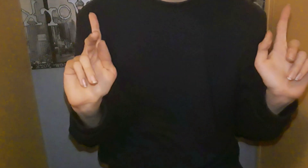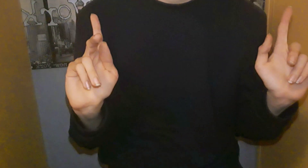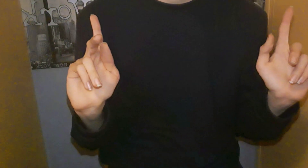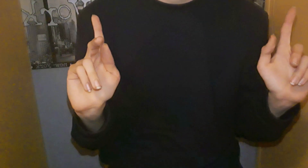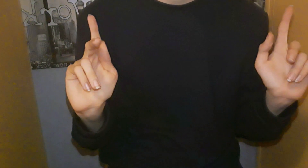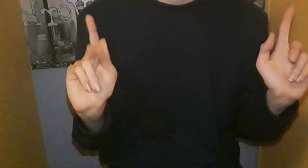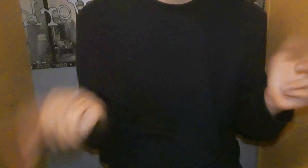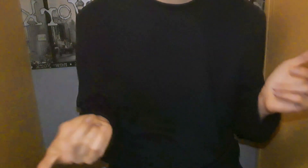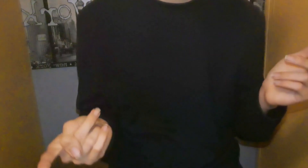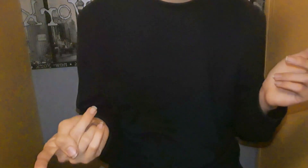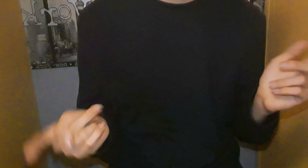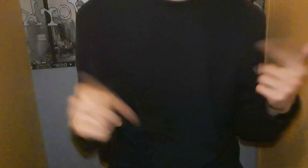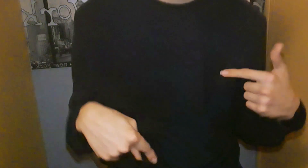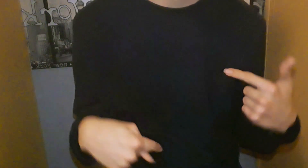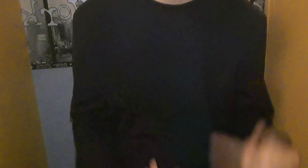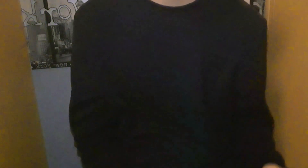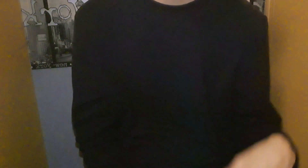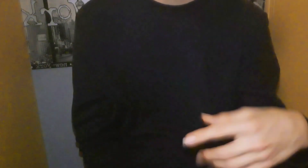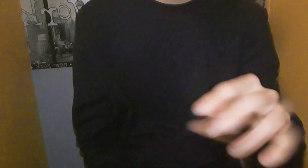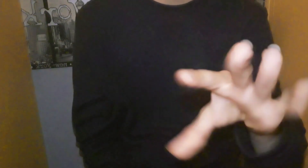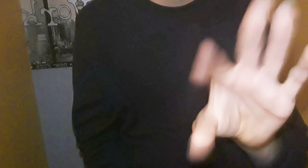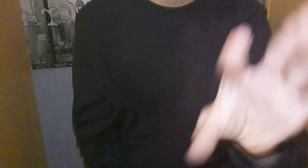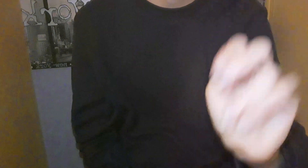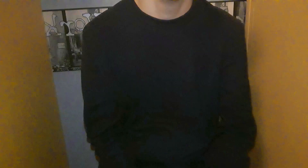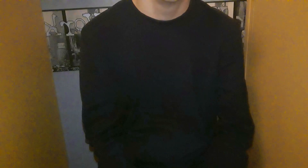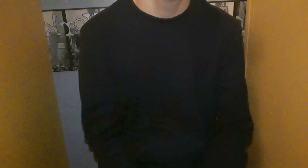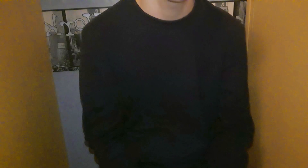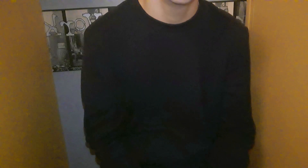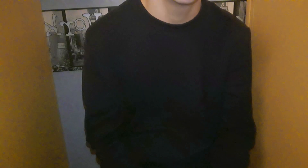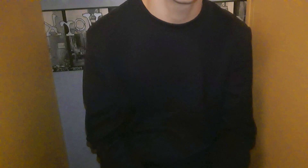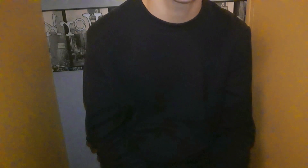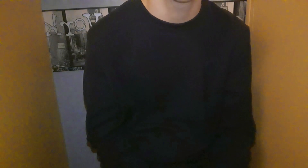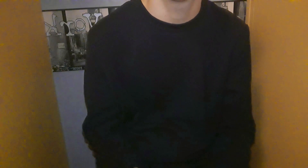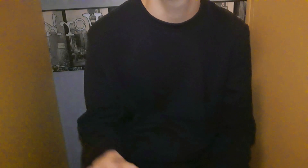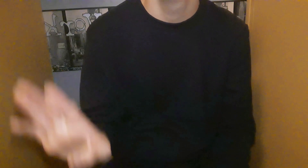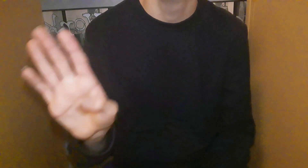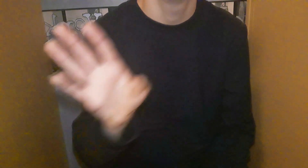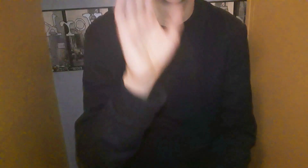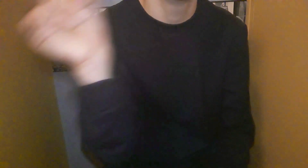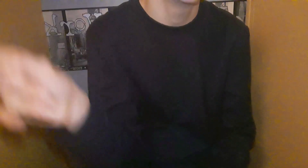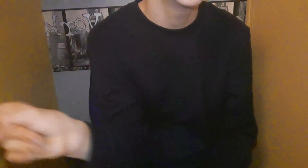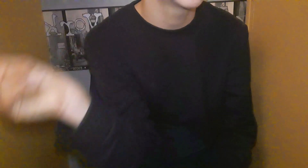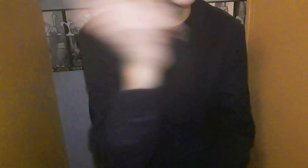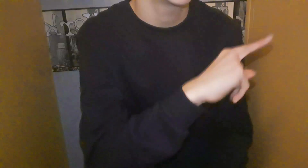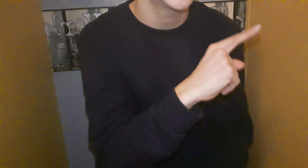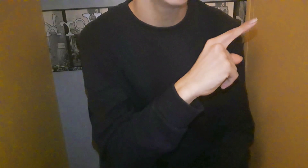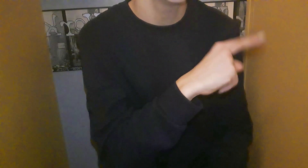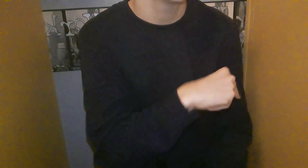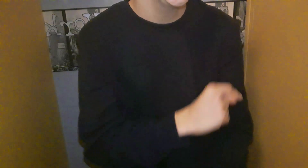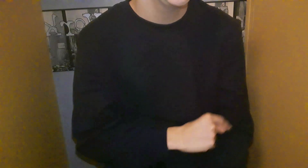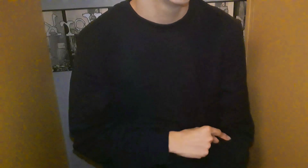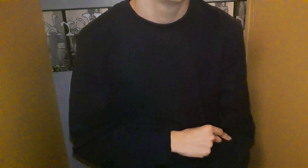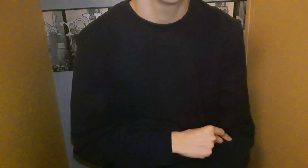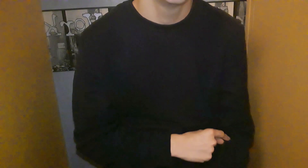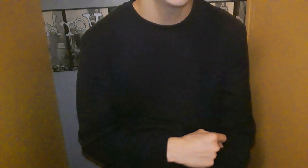montage Qu'au tournage Là par exemple Je vais passer 12-13 minutes Au tournage Alors que Pour une vidéo Mais je vais en passer 40 Voire une heure